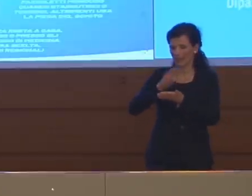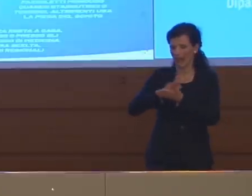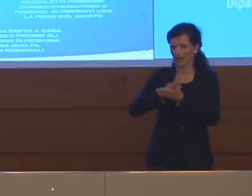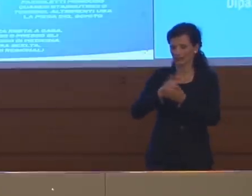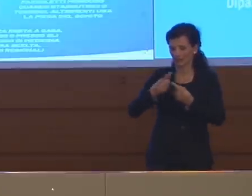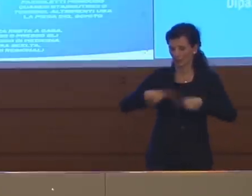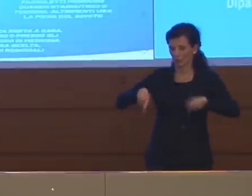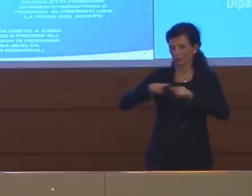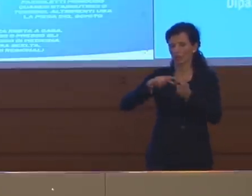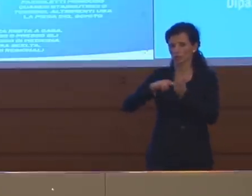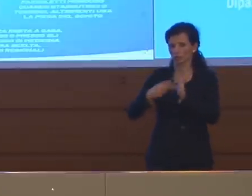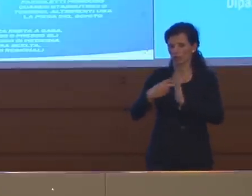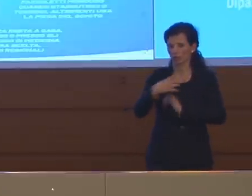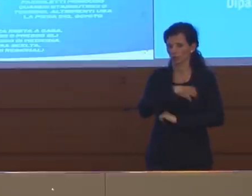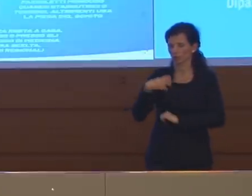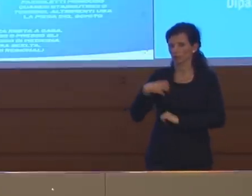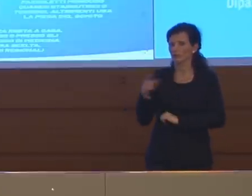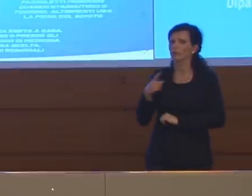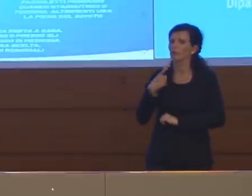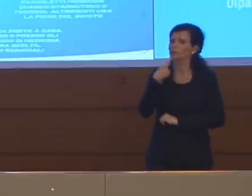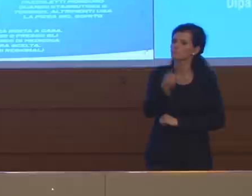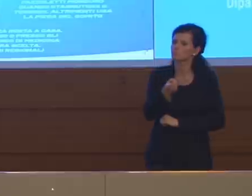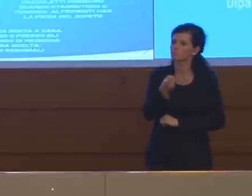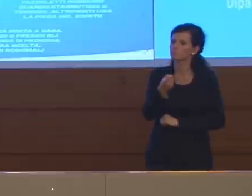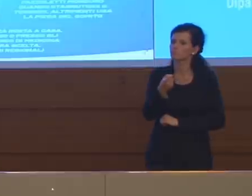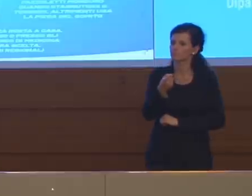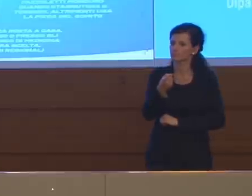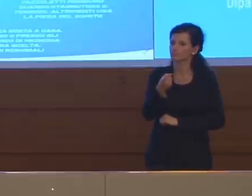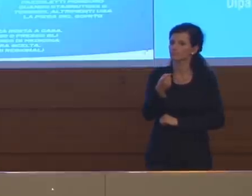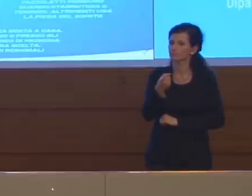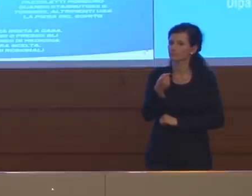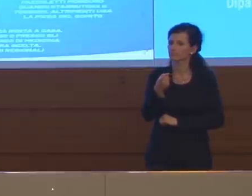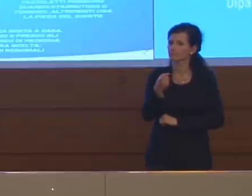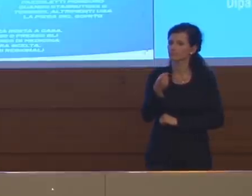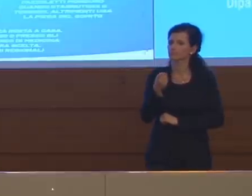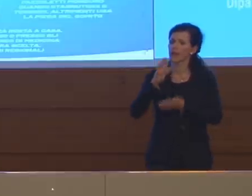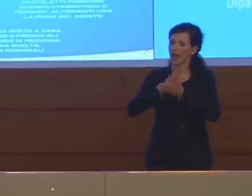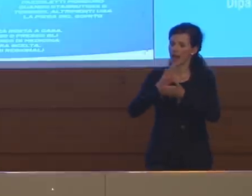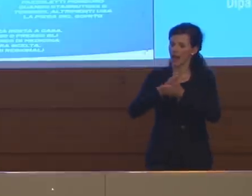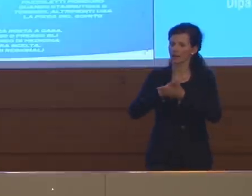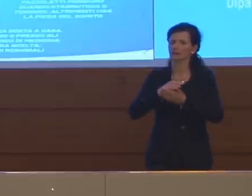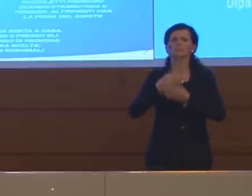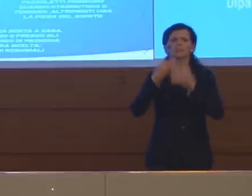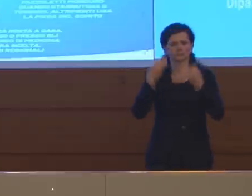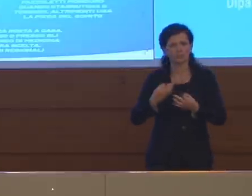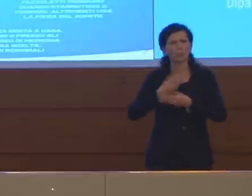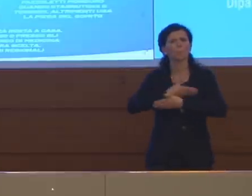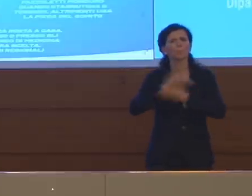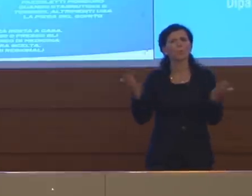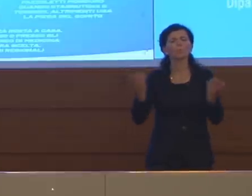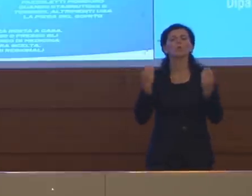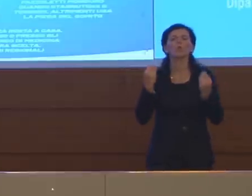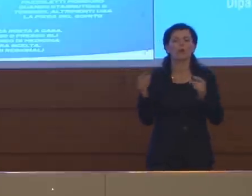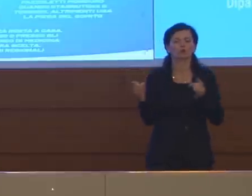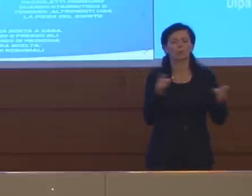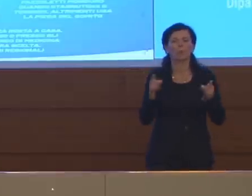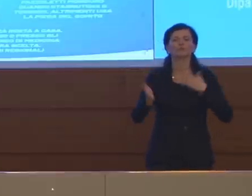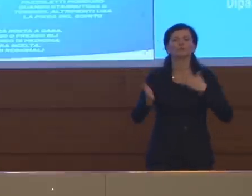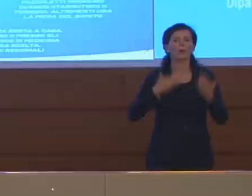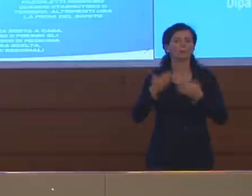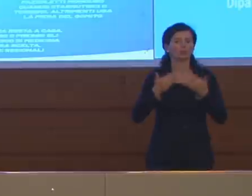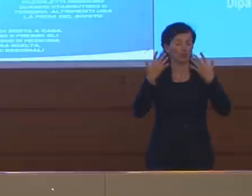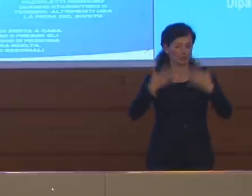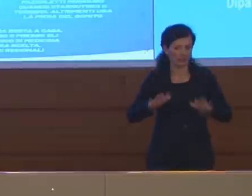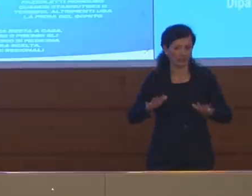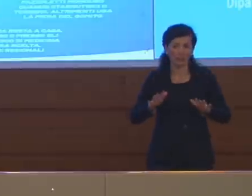Scientifico. Diceva prima che verranno resi pubblici alla fine di questa emergenza, ma questa emergenza potrebbe